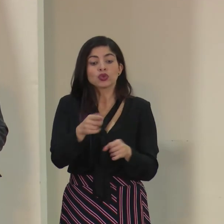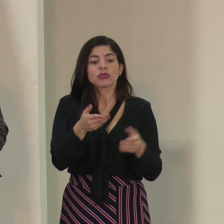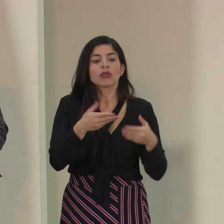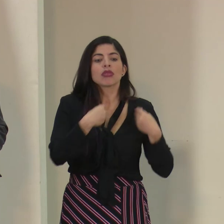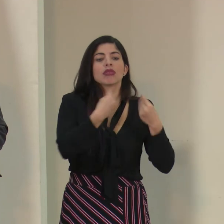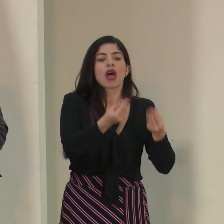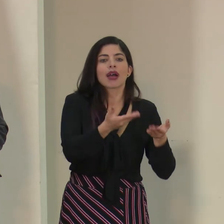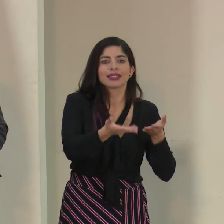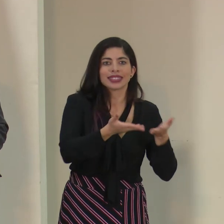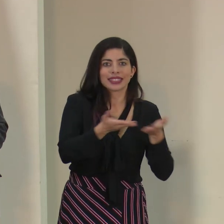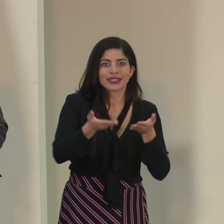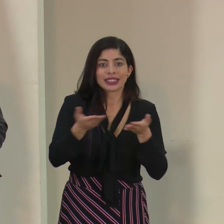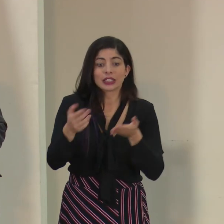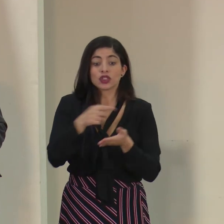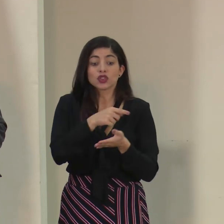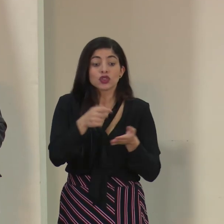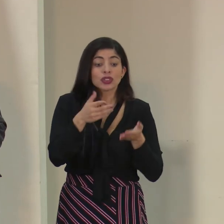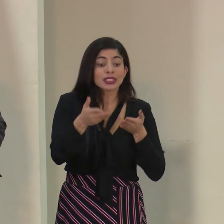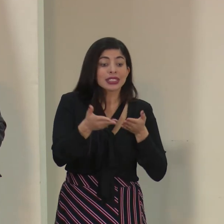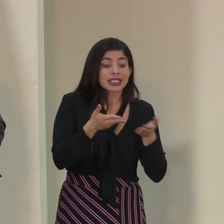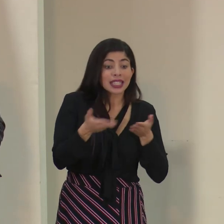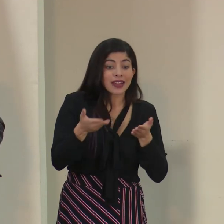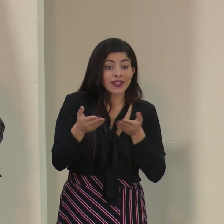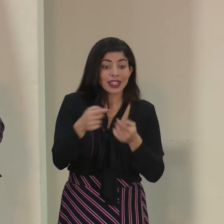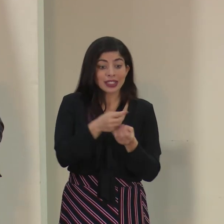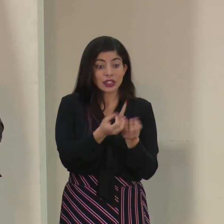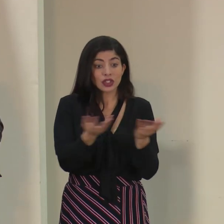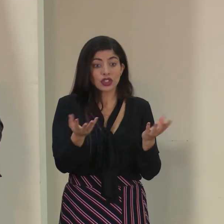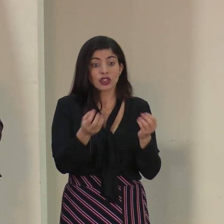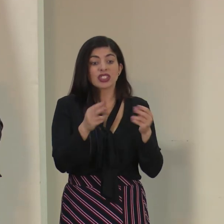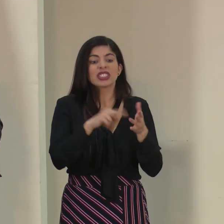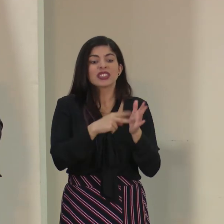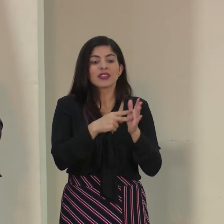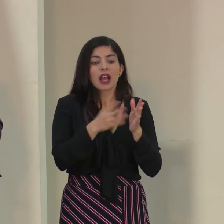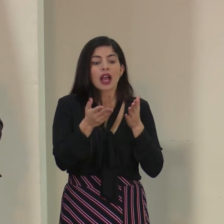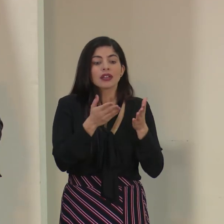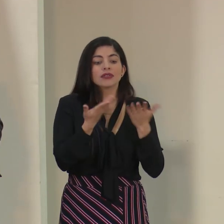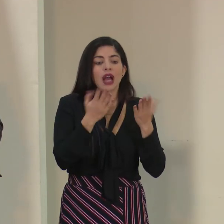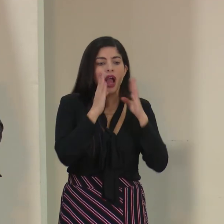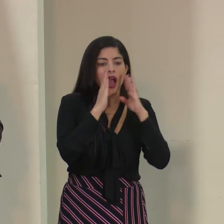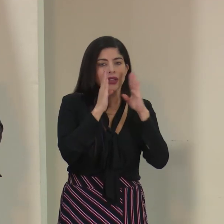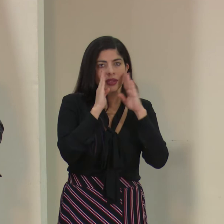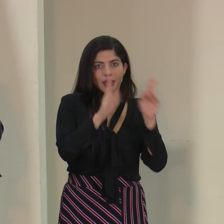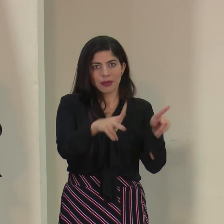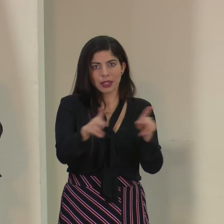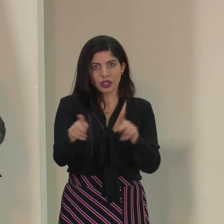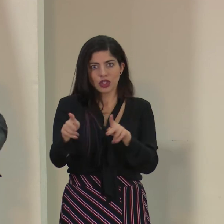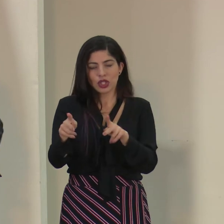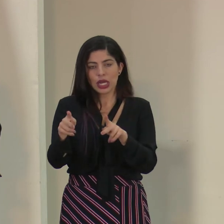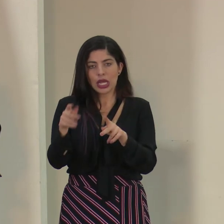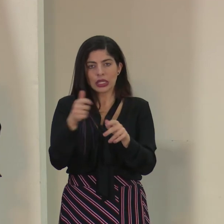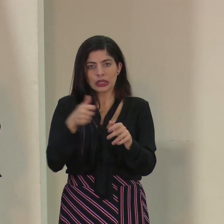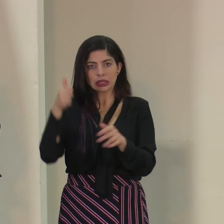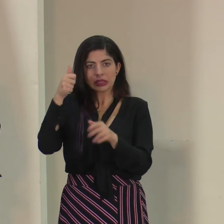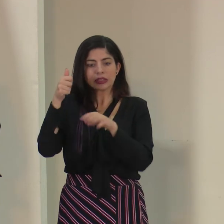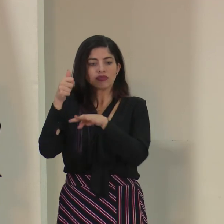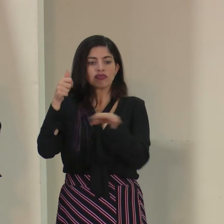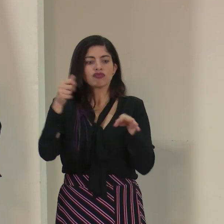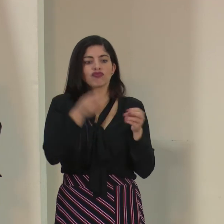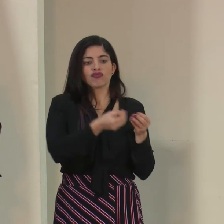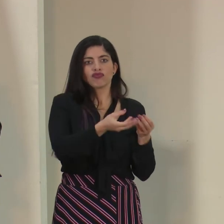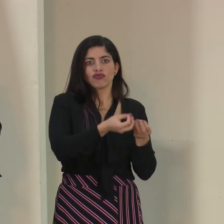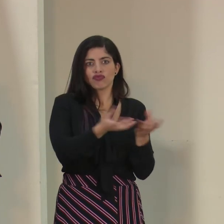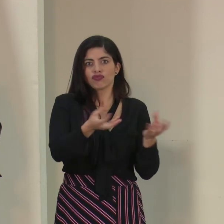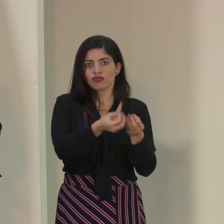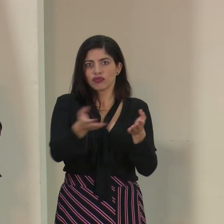servicios, cuyos servicios, por definición, son atender directamente a la población. En el marco del Sistema Nacional